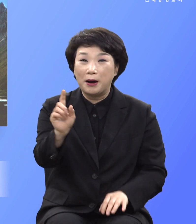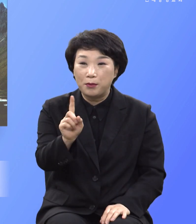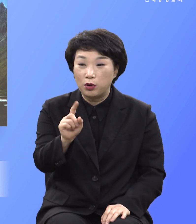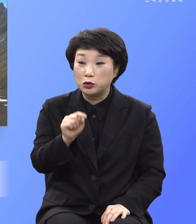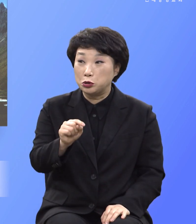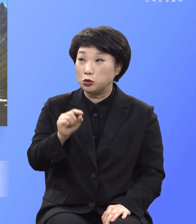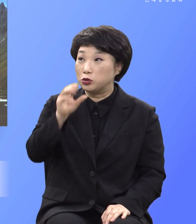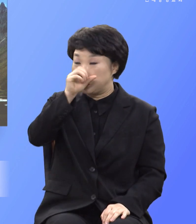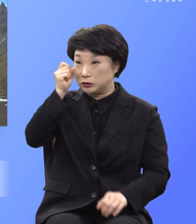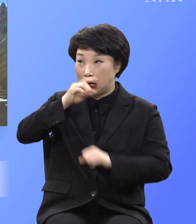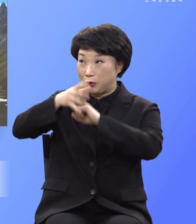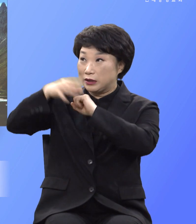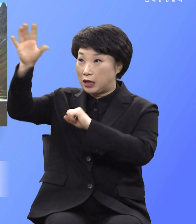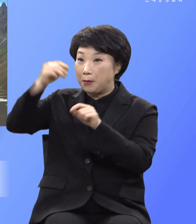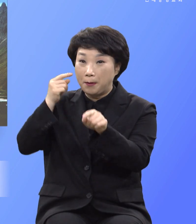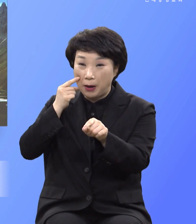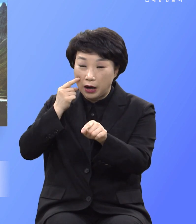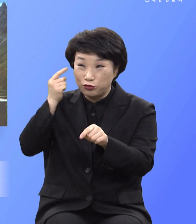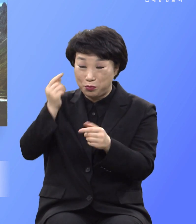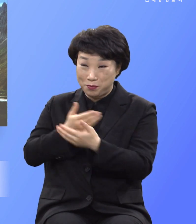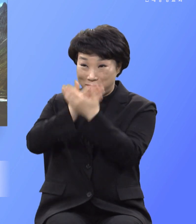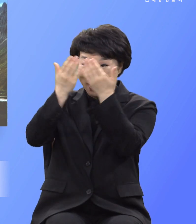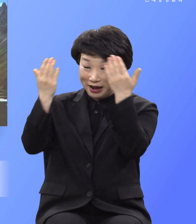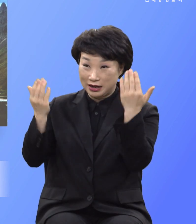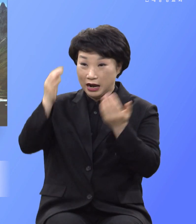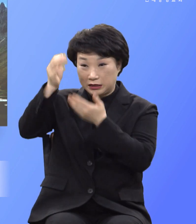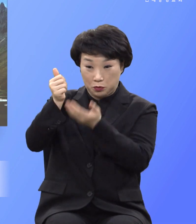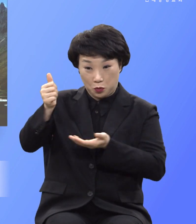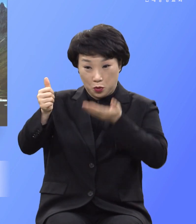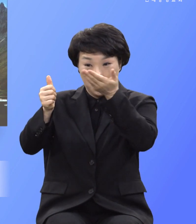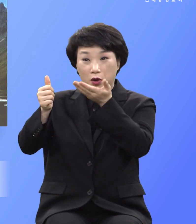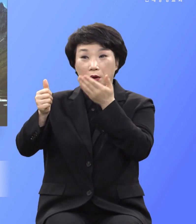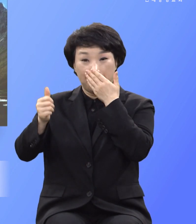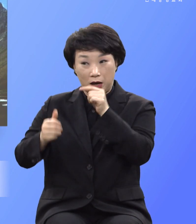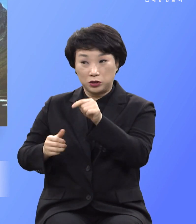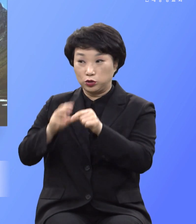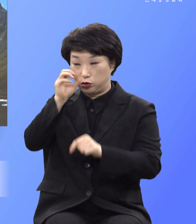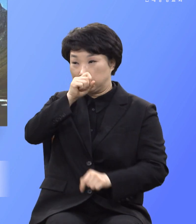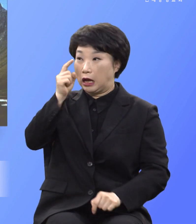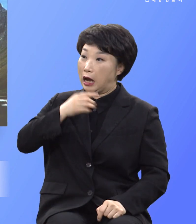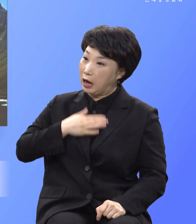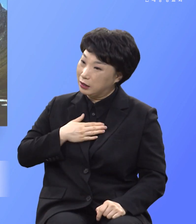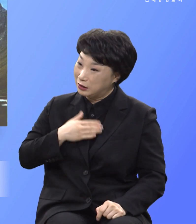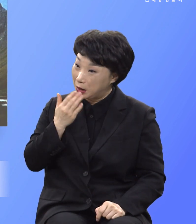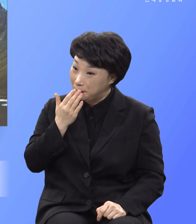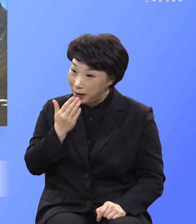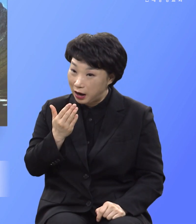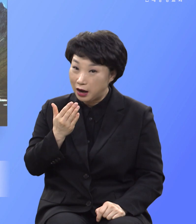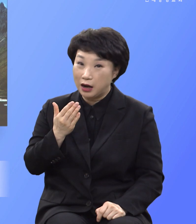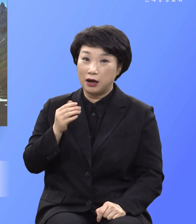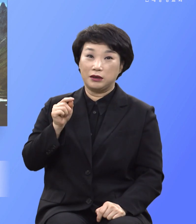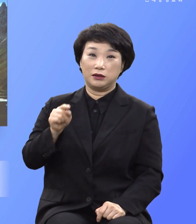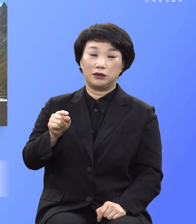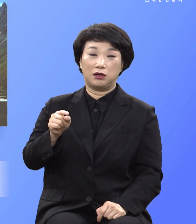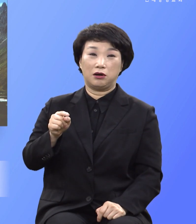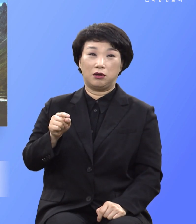하나님처럼 돼 선악을 알게 된다 라고 말하니까